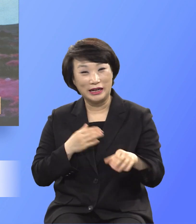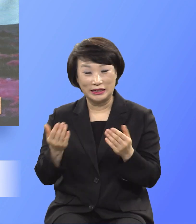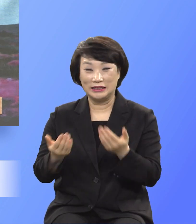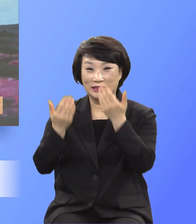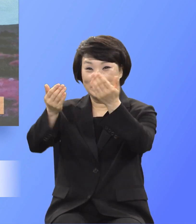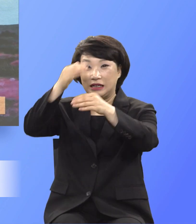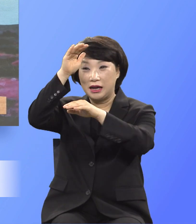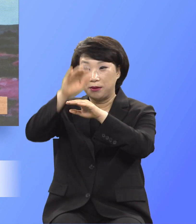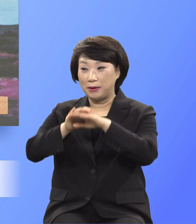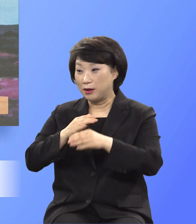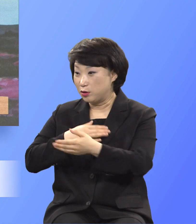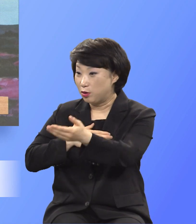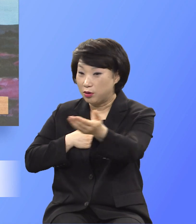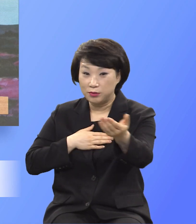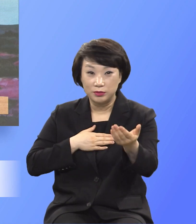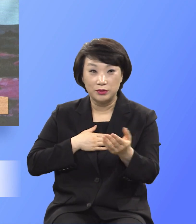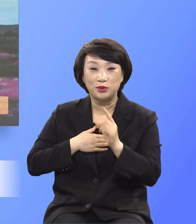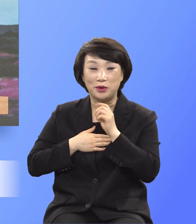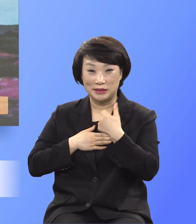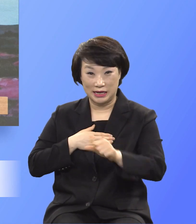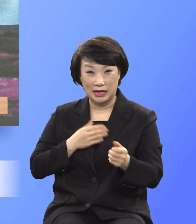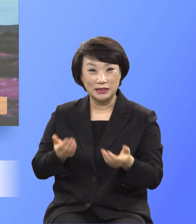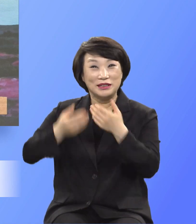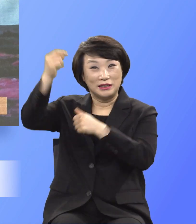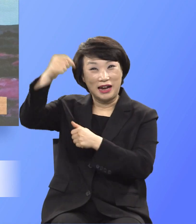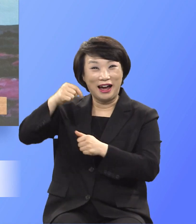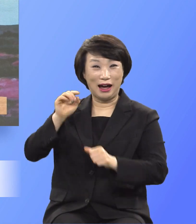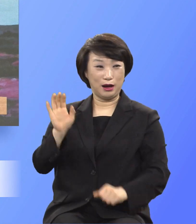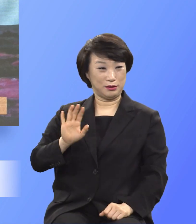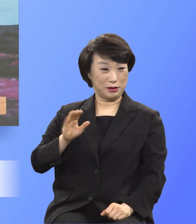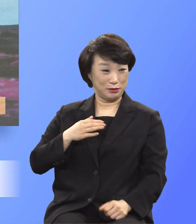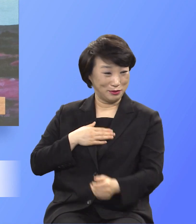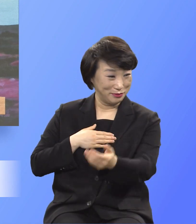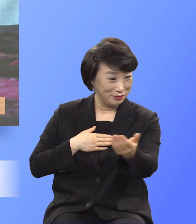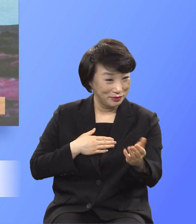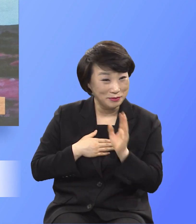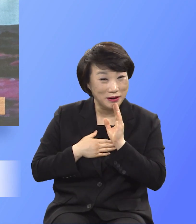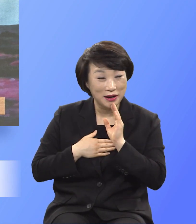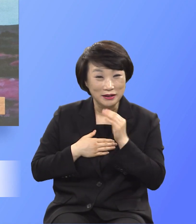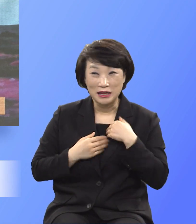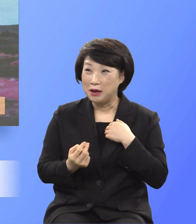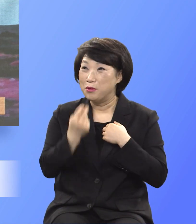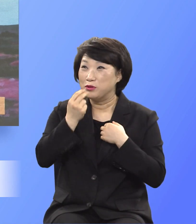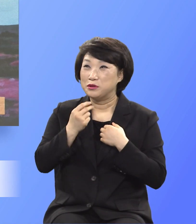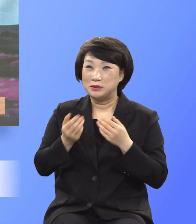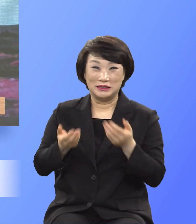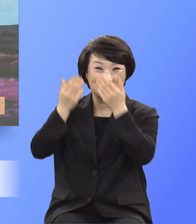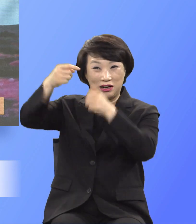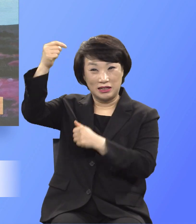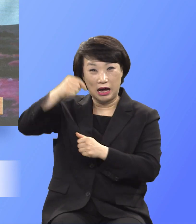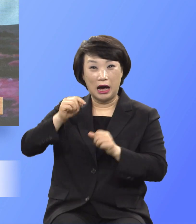독자를 바치라는 것도 아니고 목숨을 바치라는 것도 아닌데도